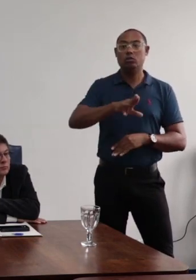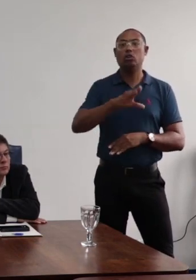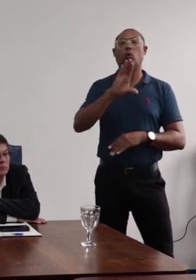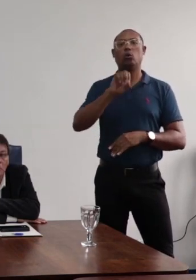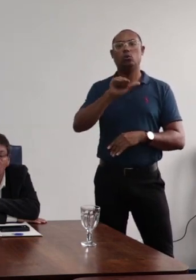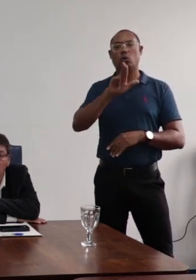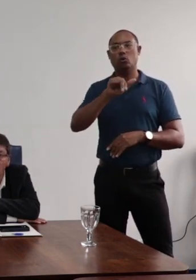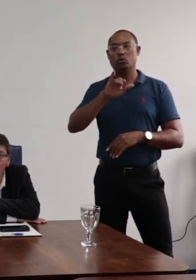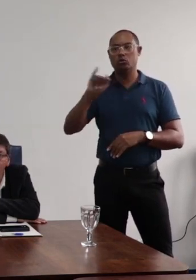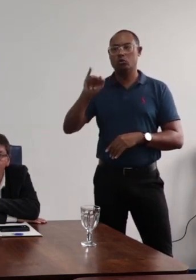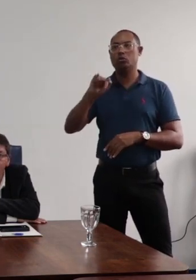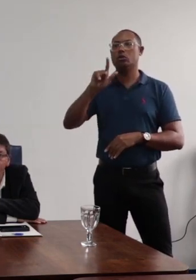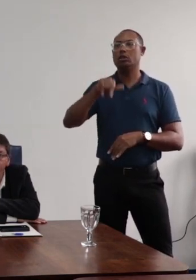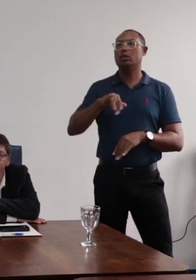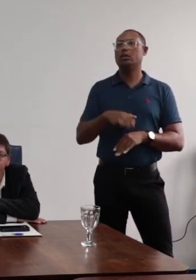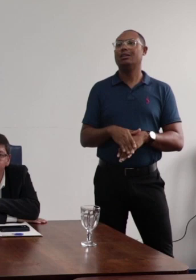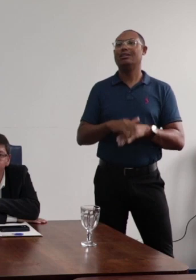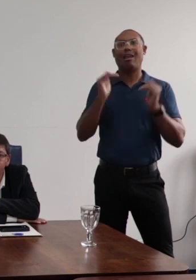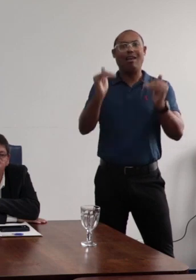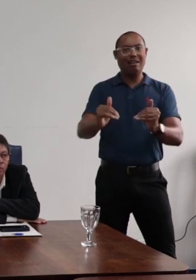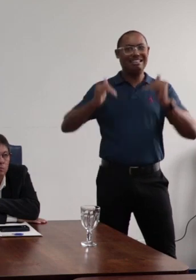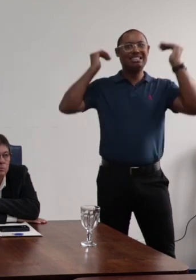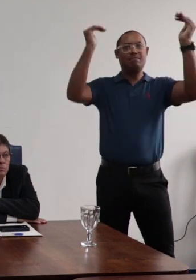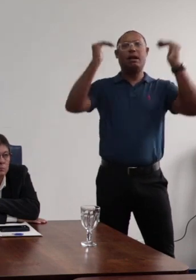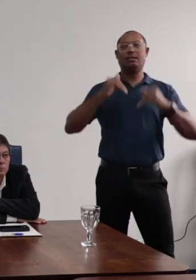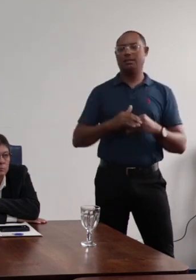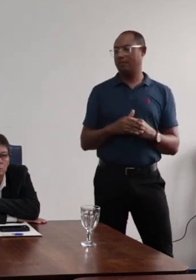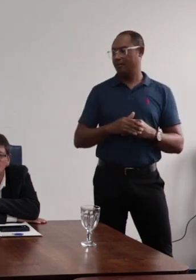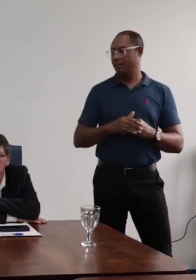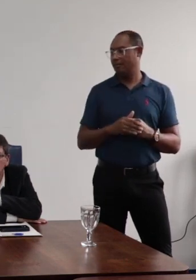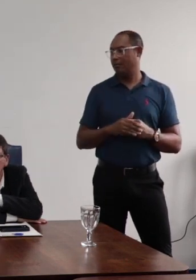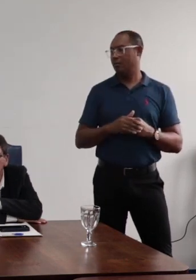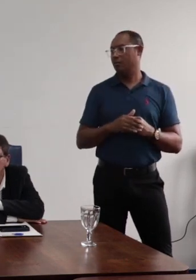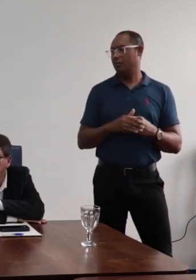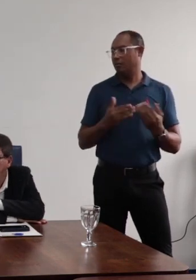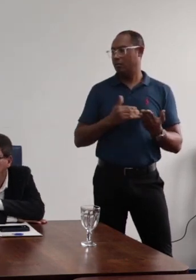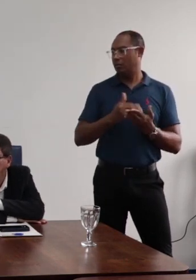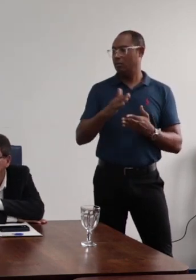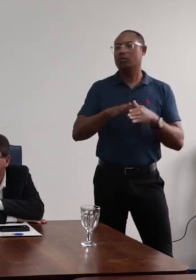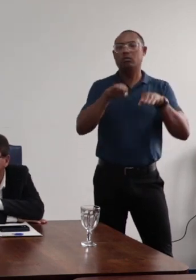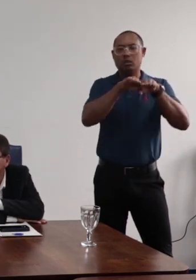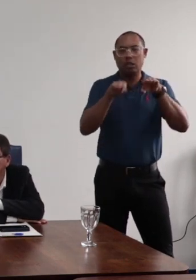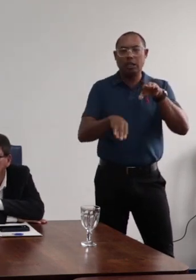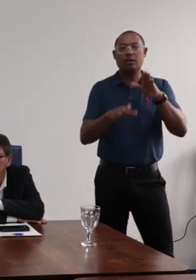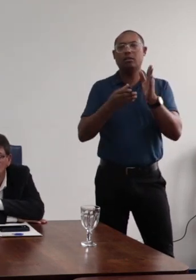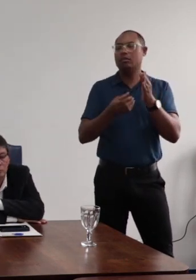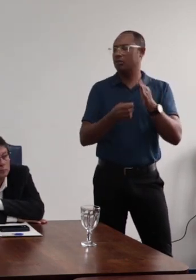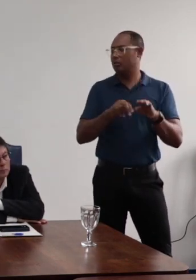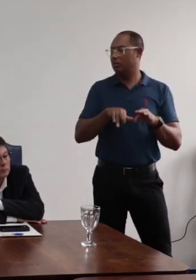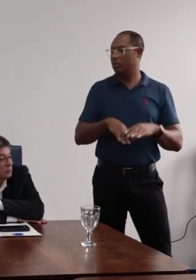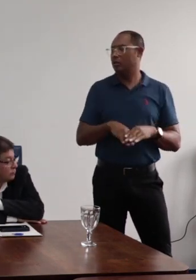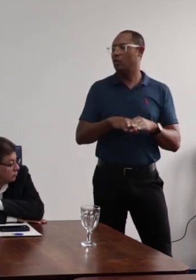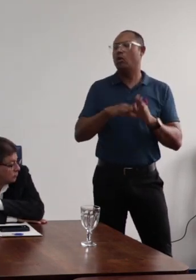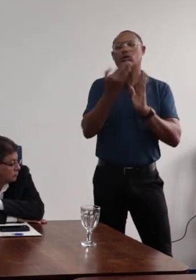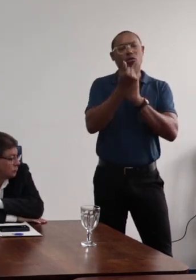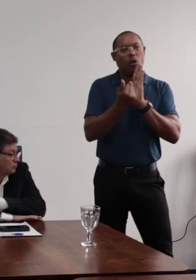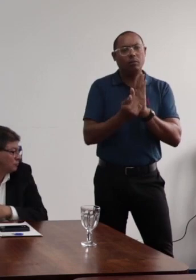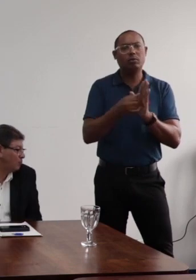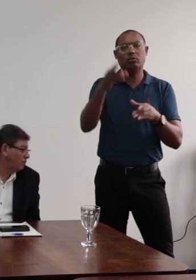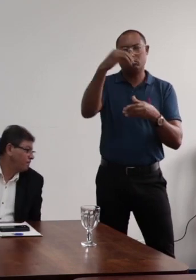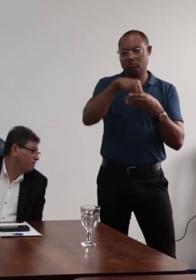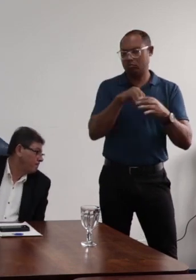consulho é a instância máxima da UFRB enquanto o órgão doutrinário, consultivo, normativo,